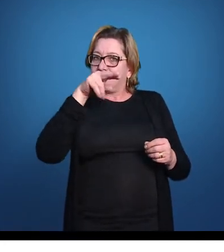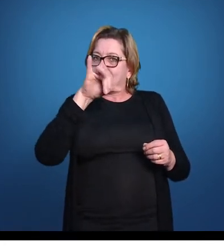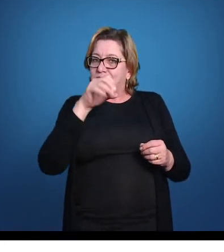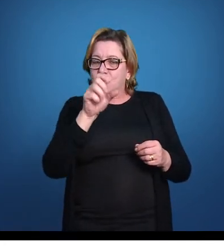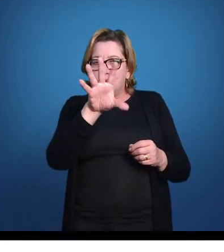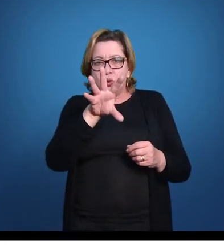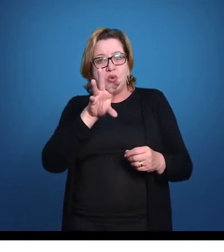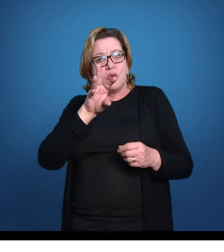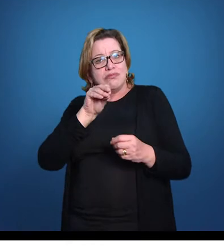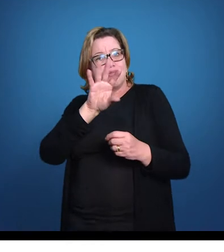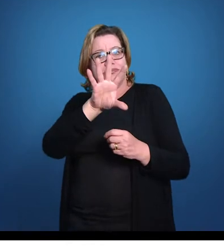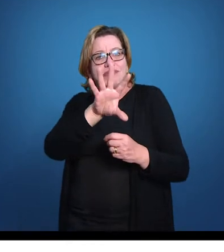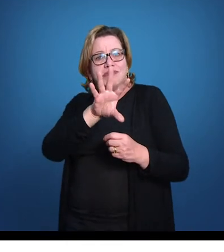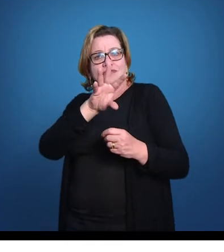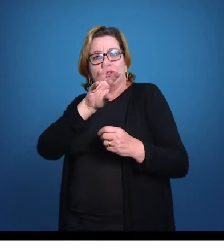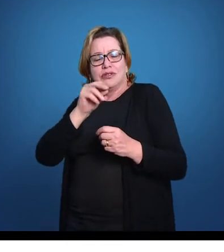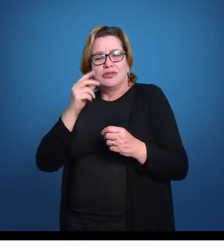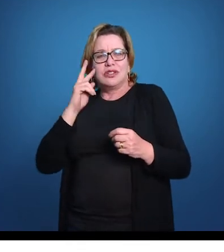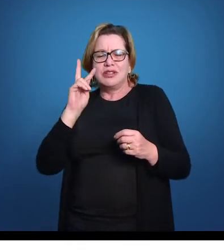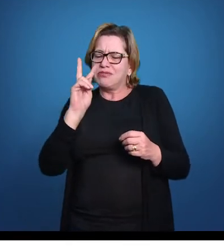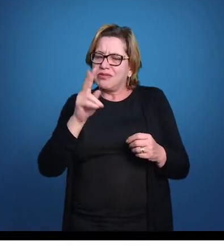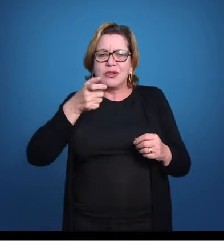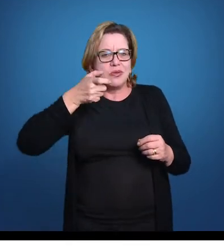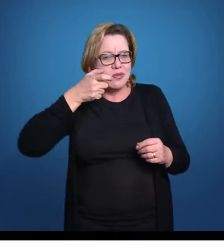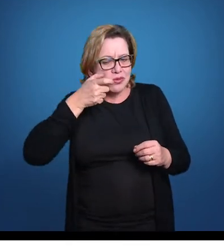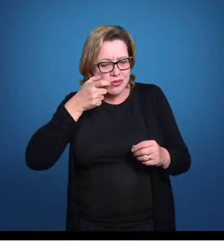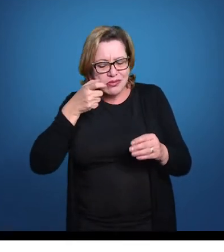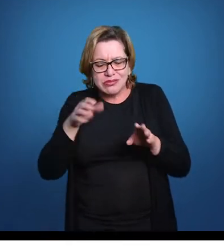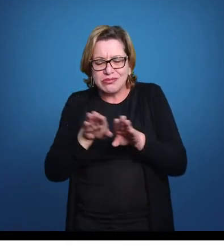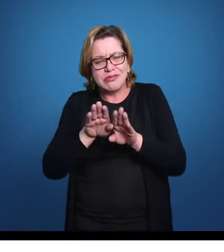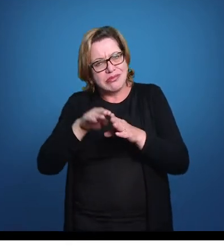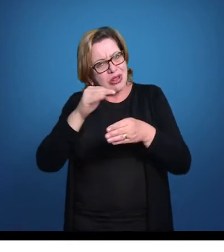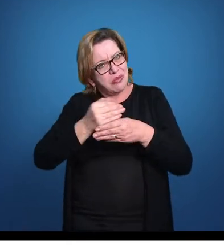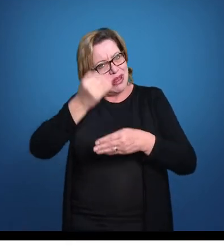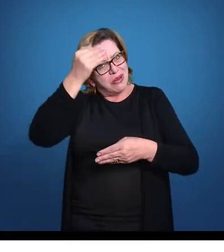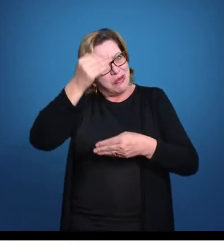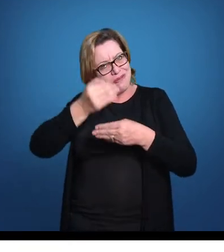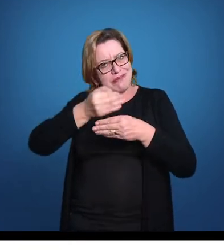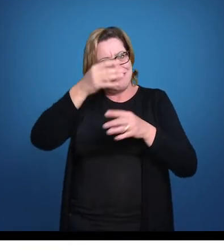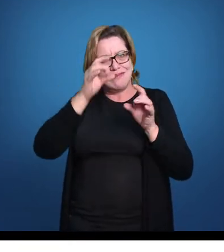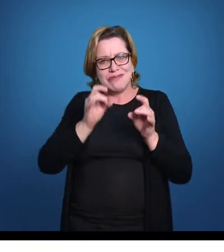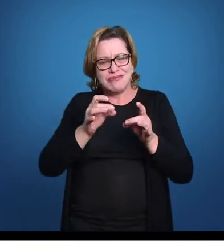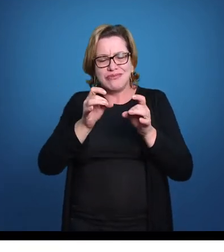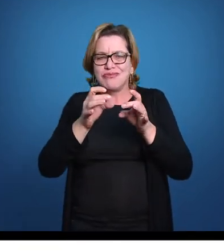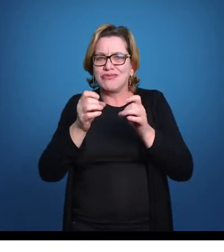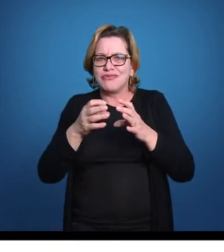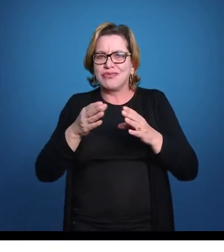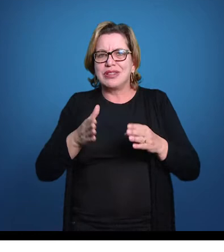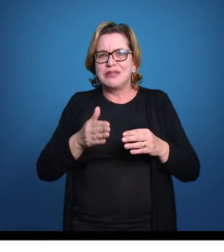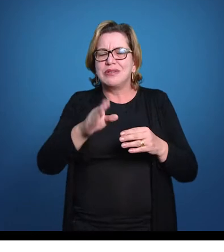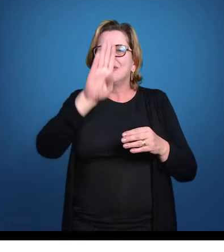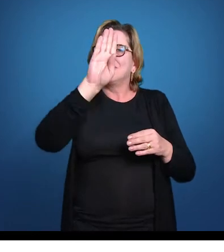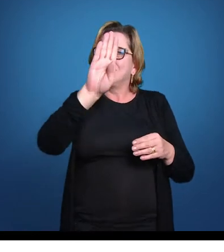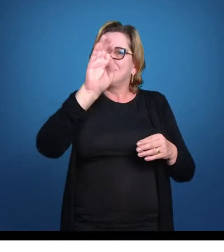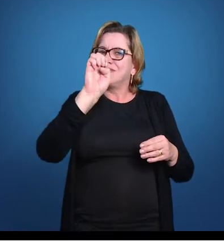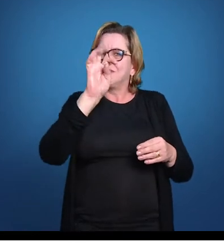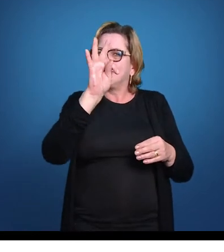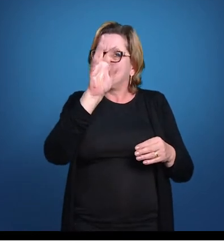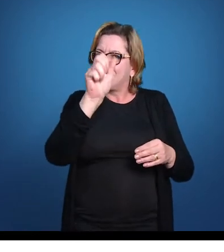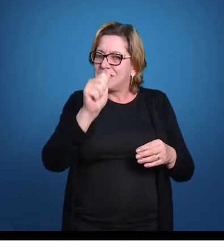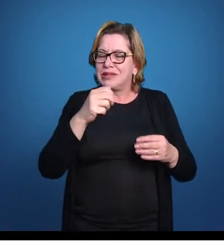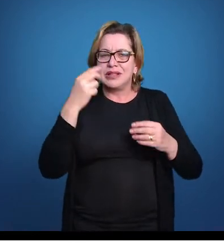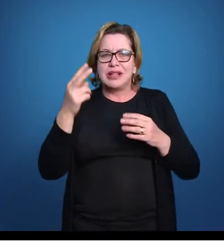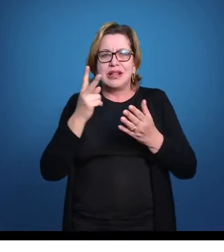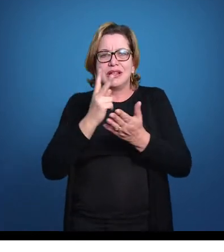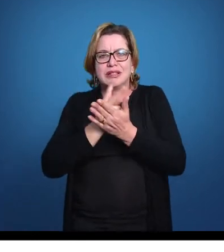que já teve um peixe beta, observe. E vocês também, quando forem em uma loja de aquários e tiveram oportunidade de na casa de um amigo que tem um peixe beta, dá uma